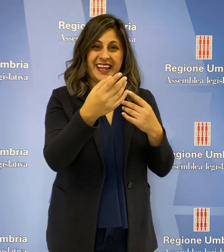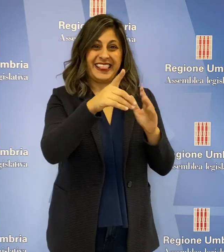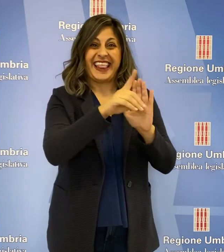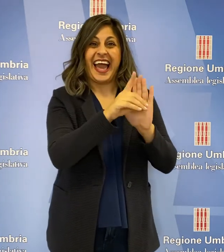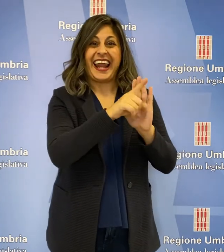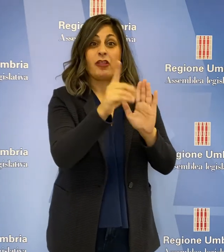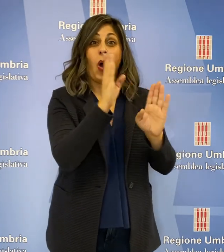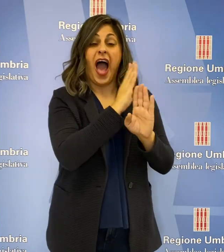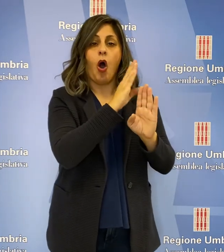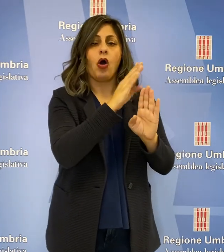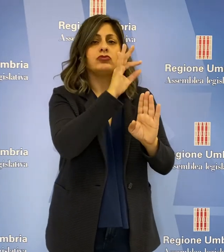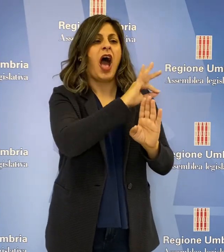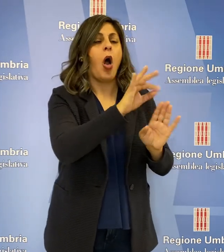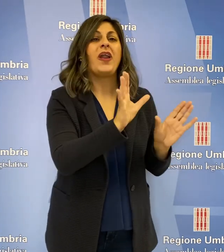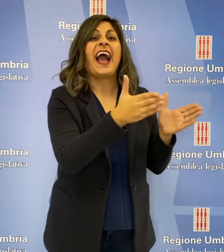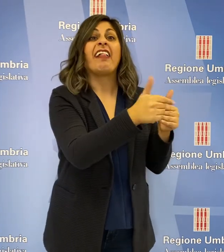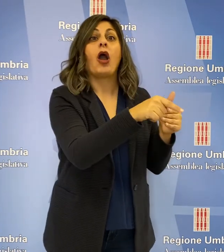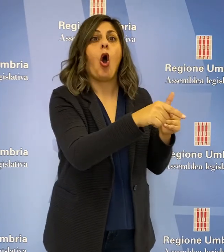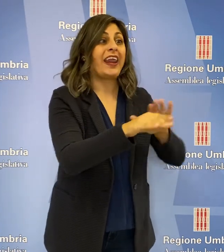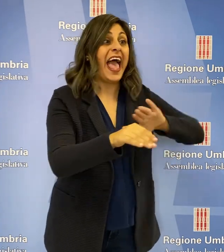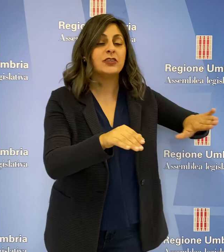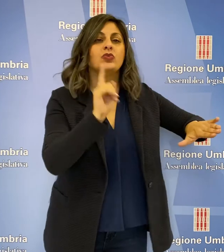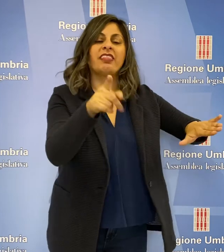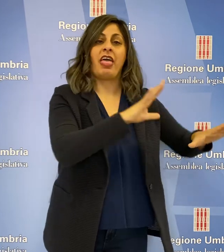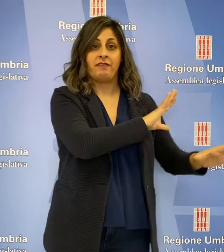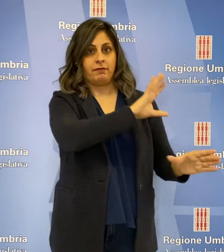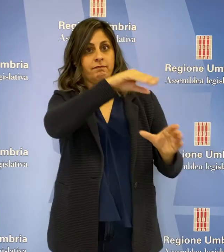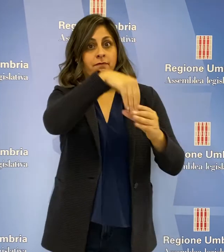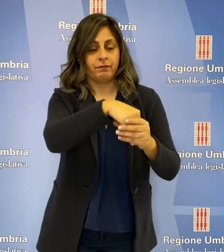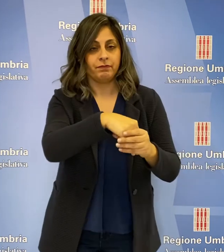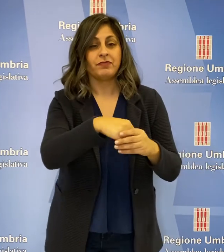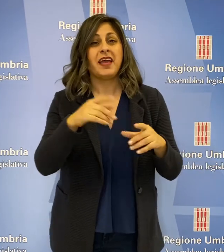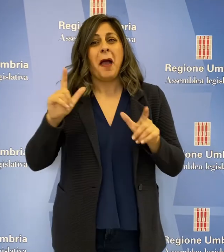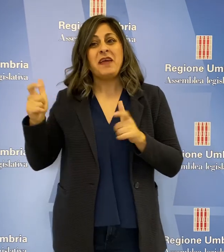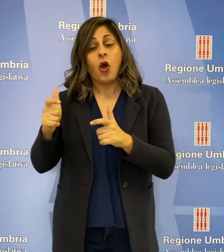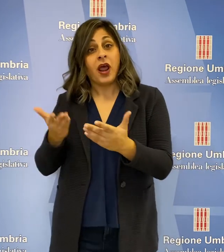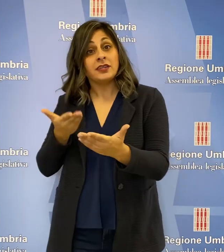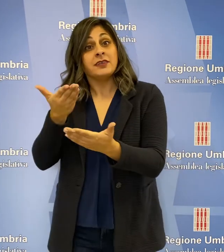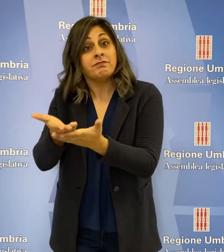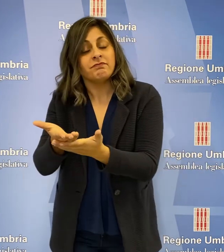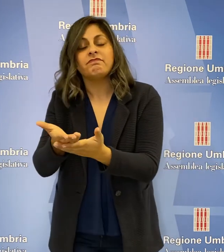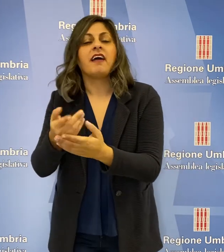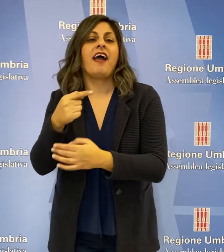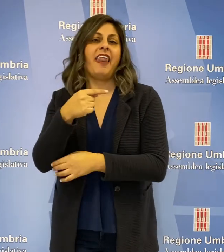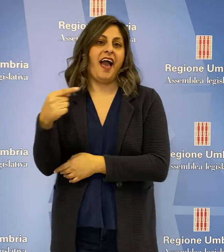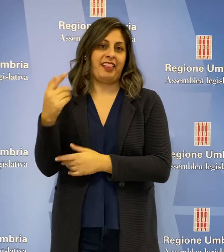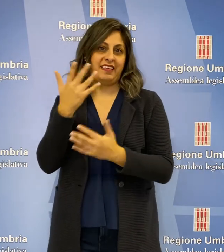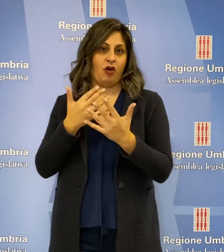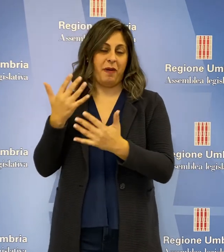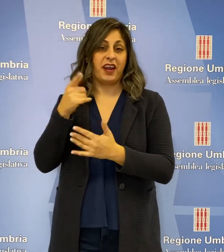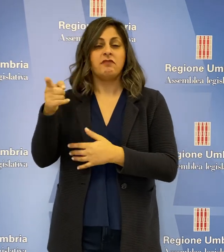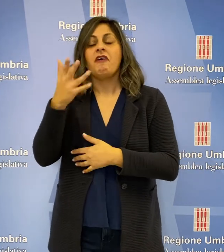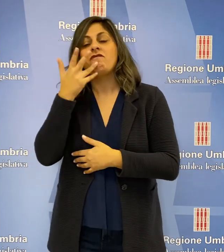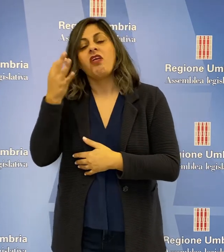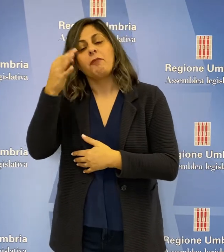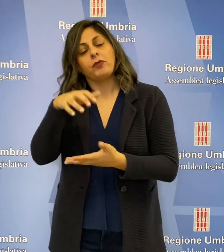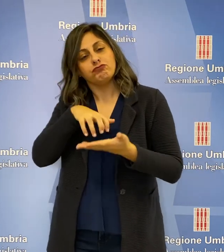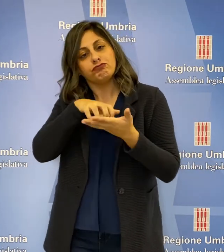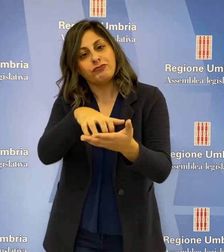cratere nel decreto agosto. Parere negativo per quello presentato dalla minoranza che chiedeva di stanziare i contributi